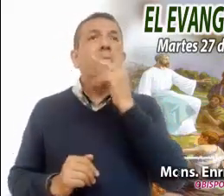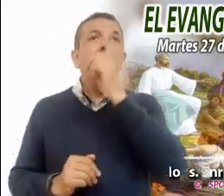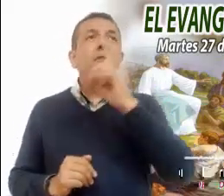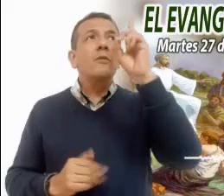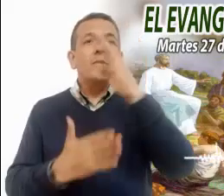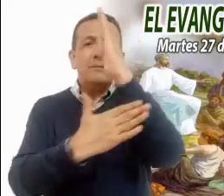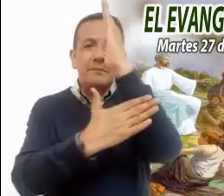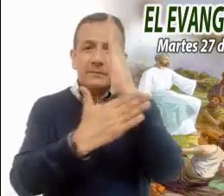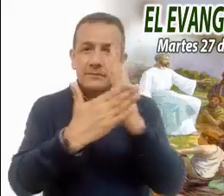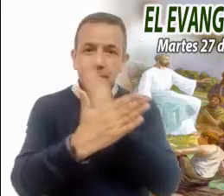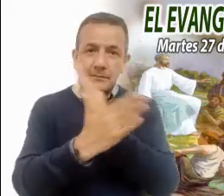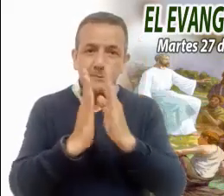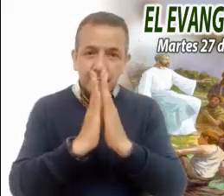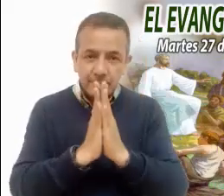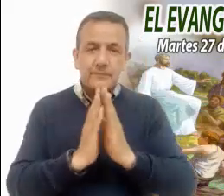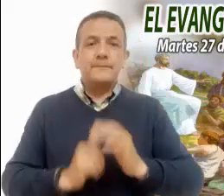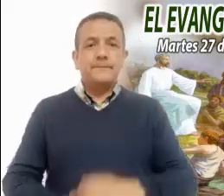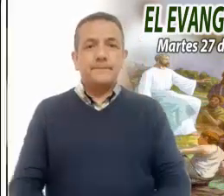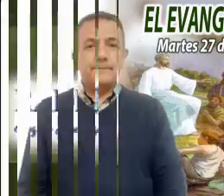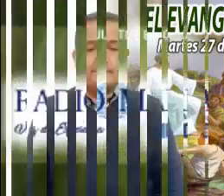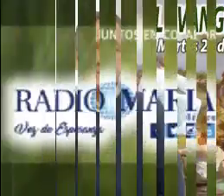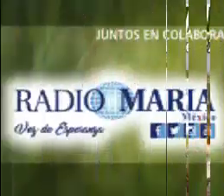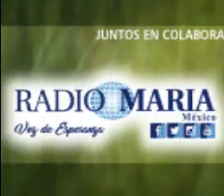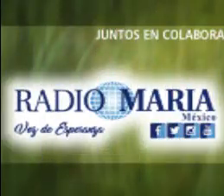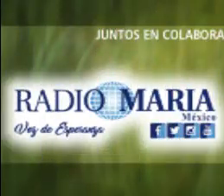del Padre, y del Hijo, y del Espíritu Santo.